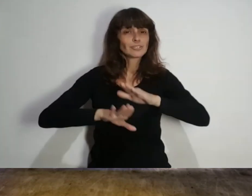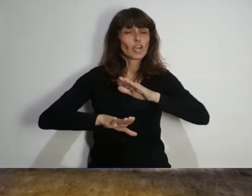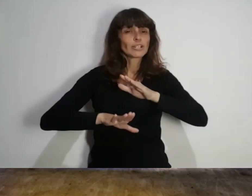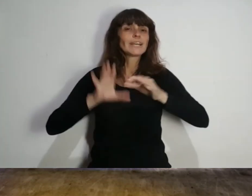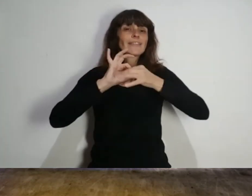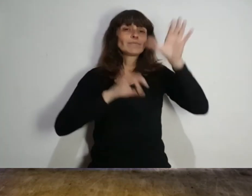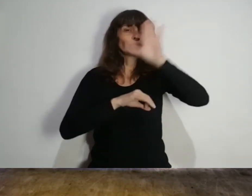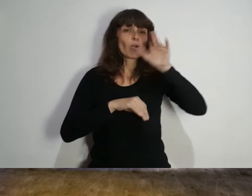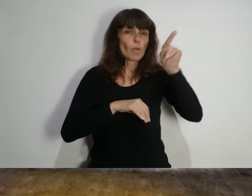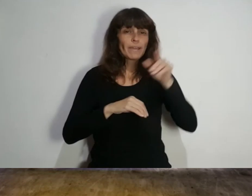organización del torneo.